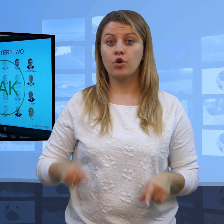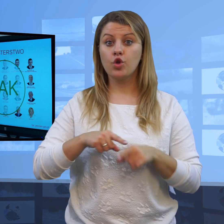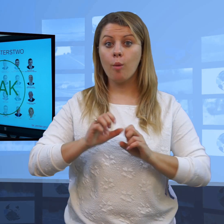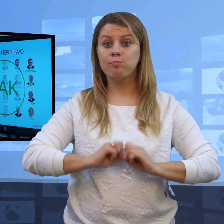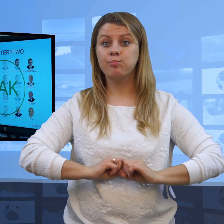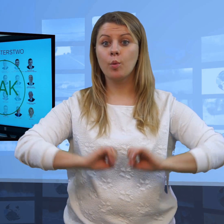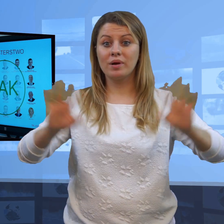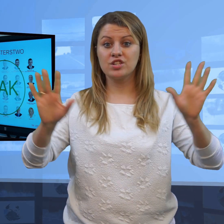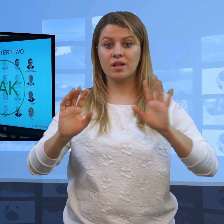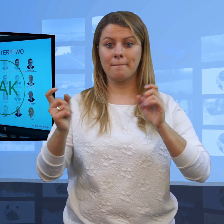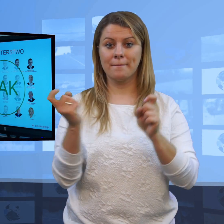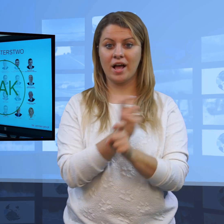odpowiedź.